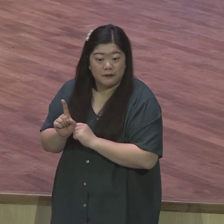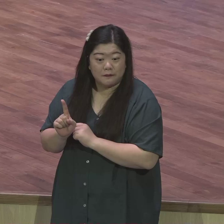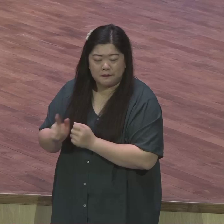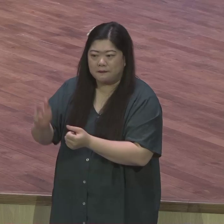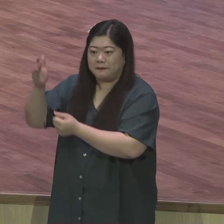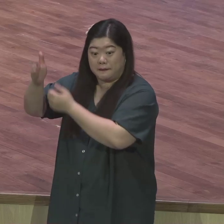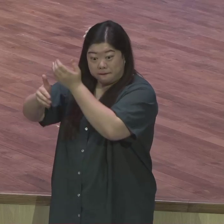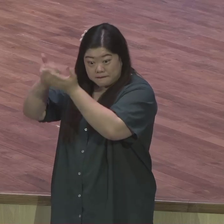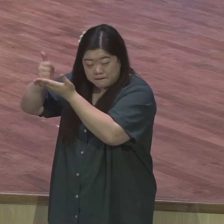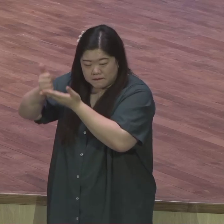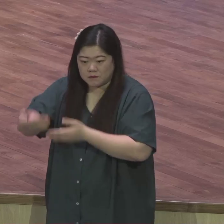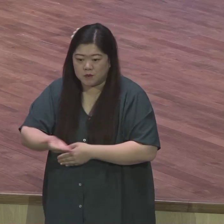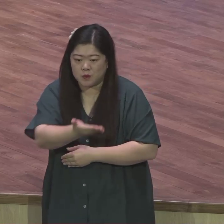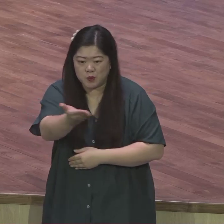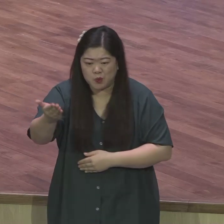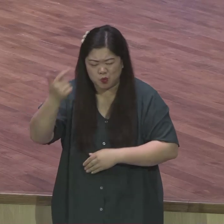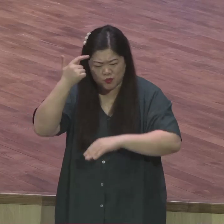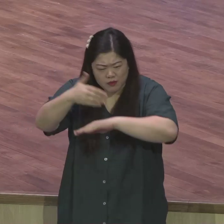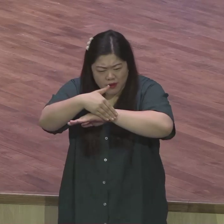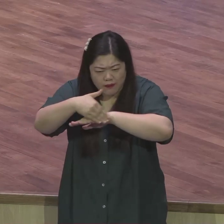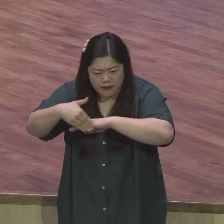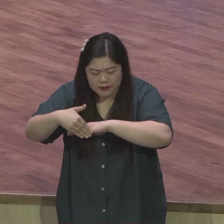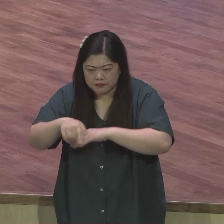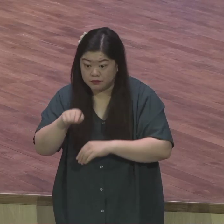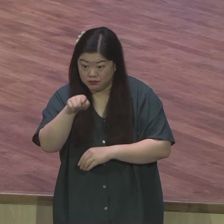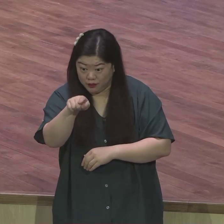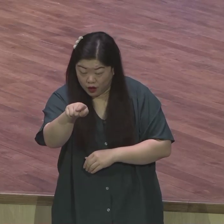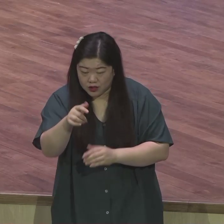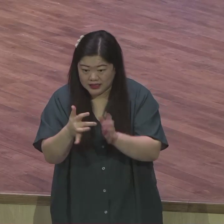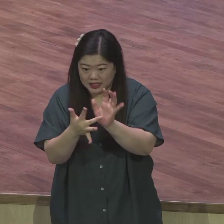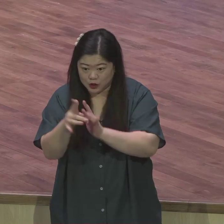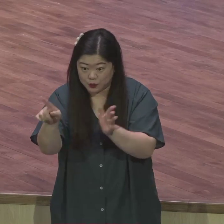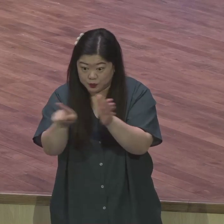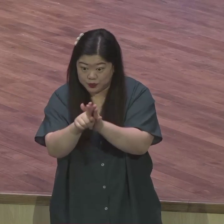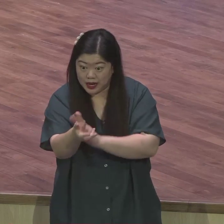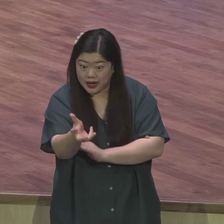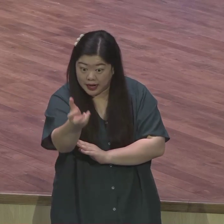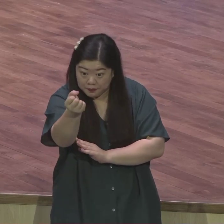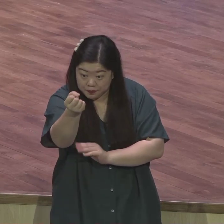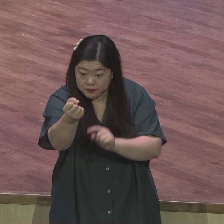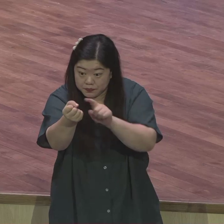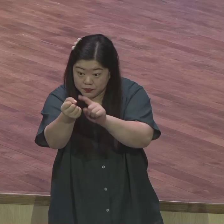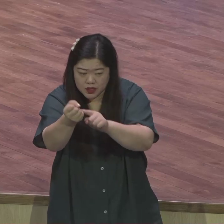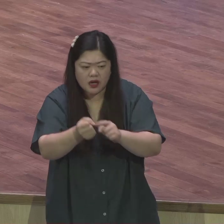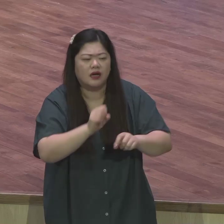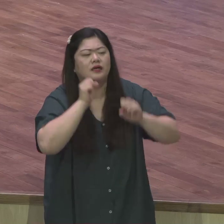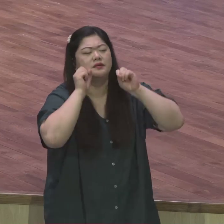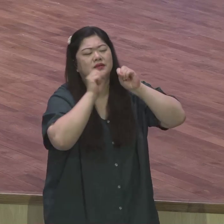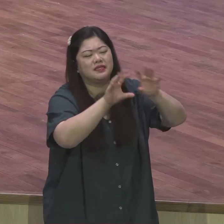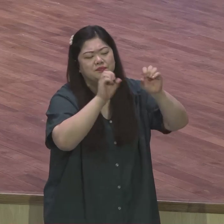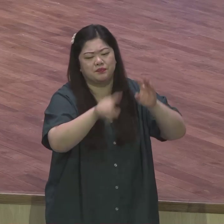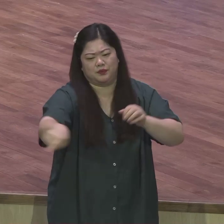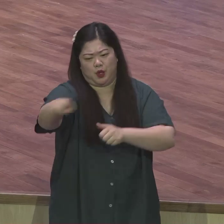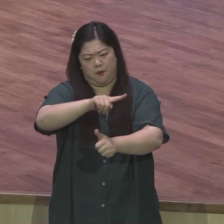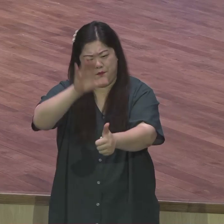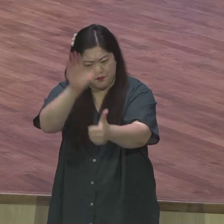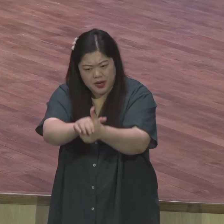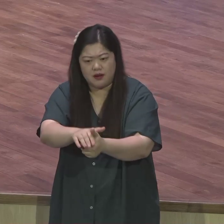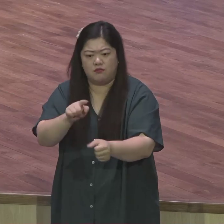여러분을 통해서 너가 믿는 예수 너가 받은 구원을 말하라 라고 하셨습니다 말하라는